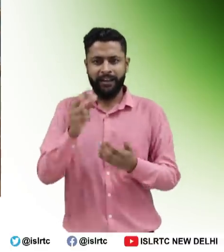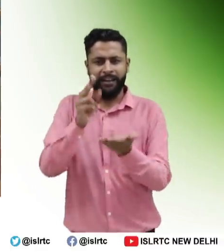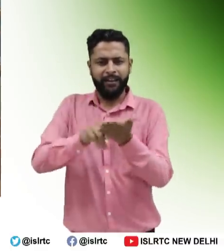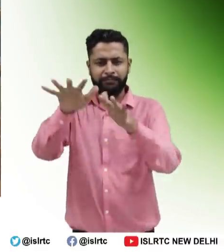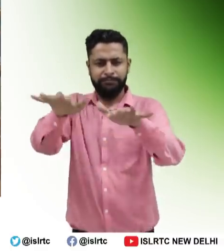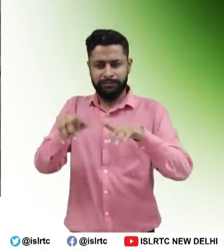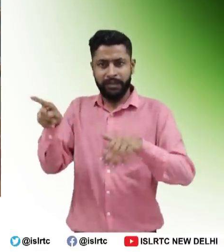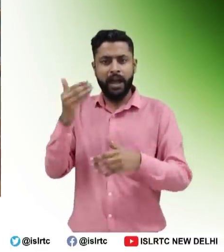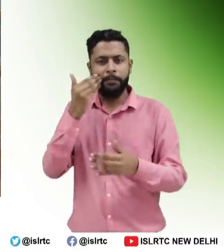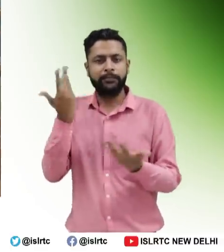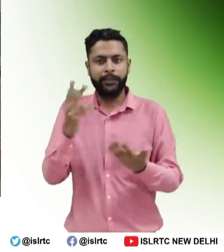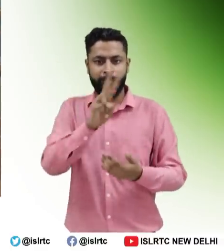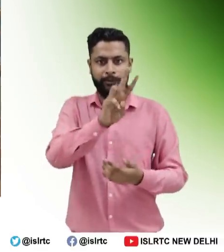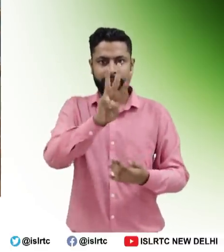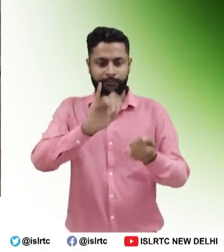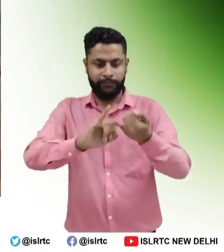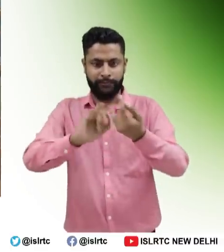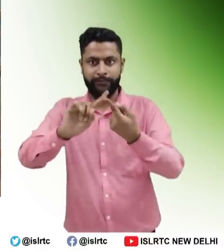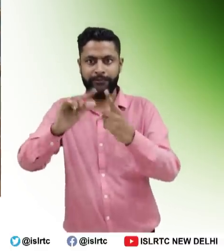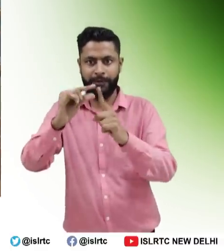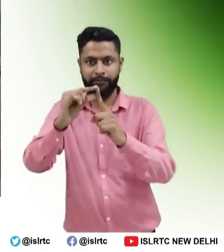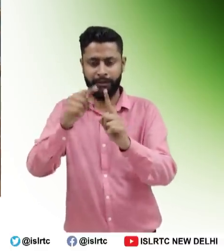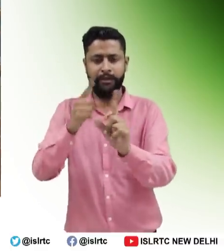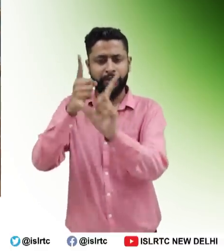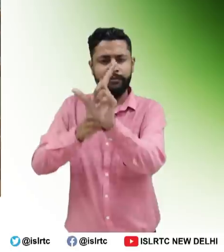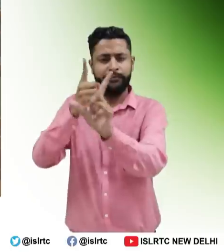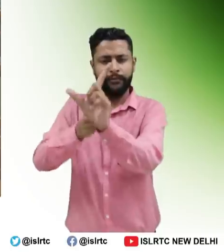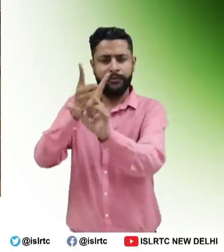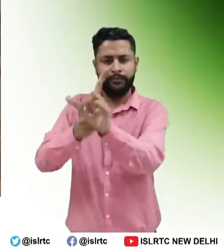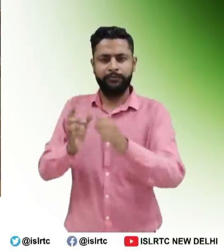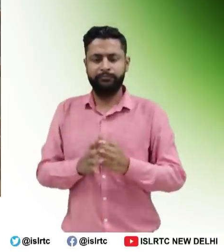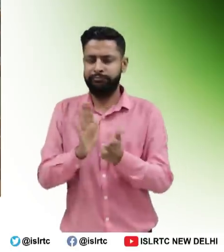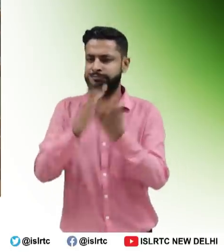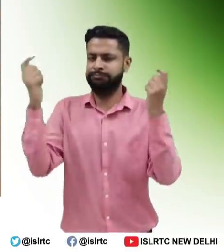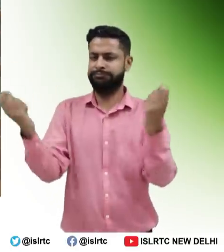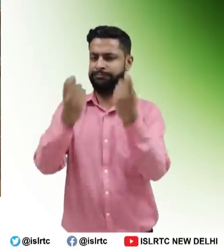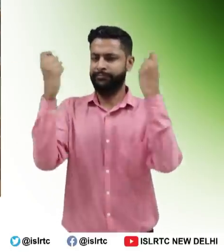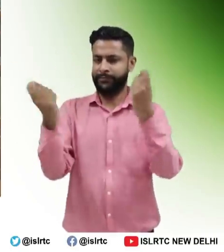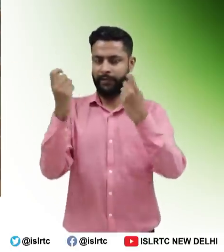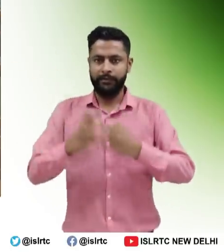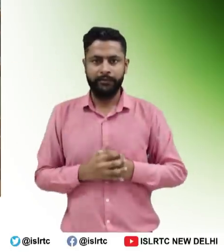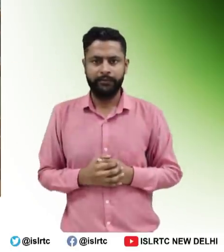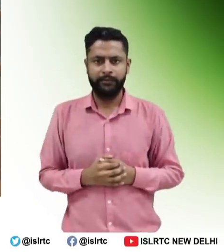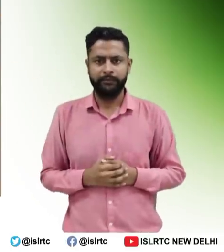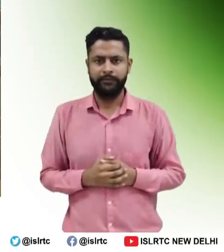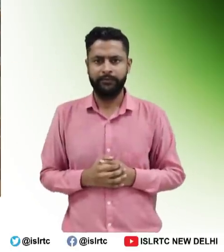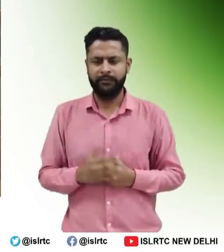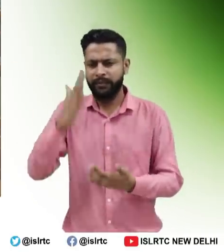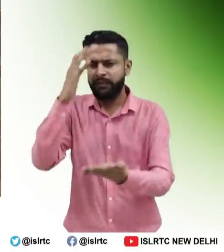जेनरल आसेंबिली द्वारा 23 सेप्टेमबर को प्रतेक वर्ष अंतरास्ट्य सांकेतिक भासा दिवस के रूप में